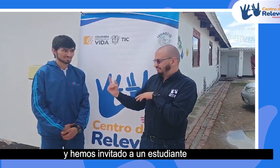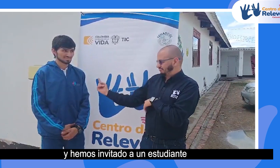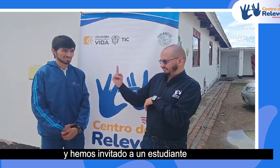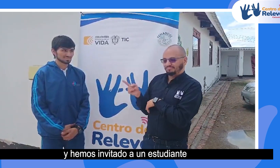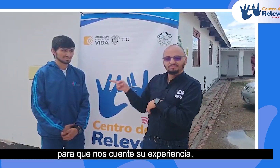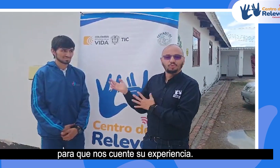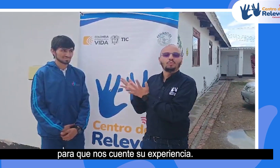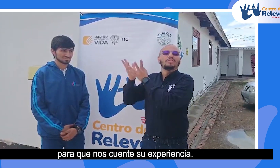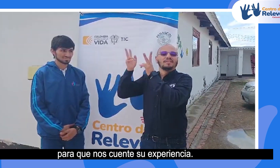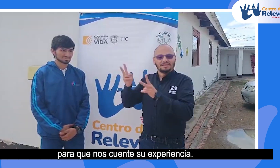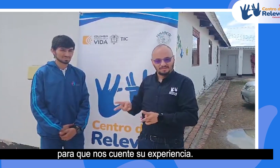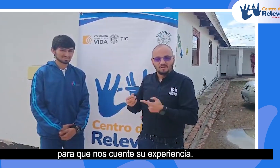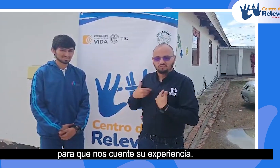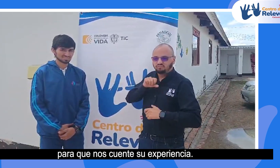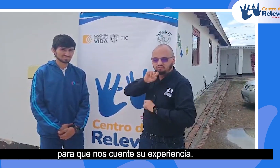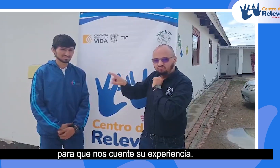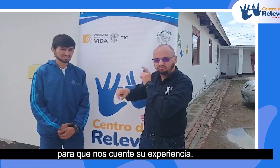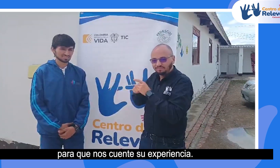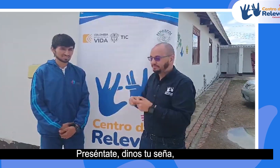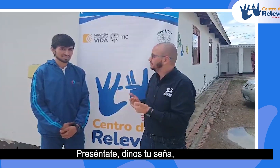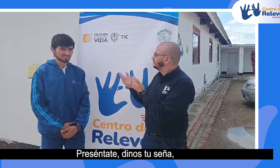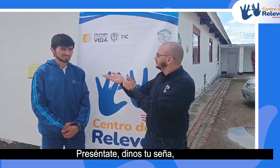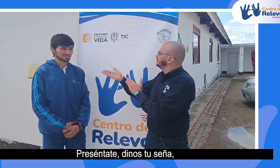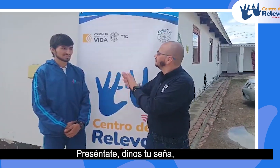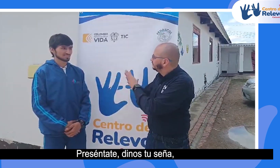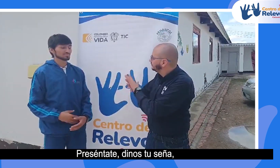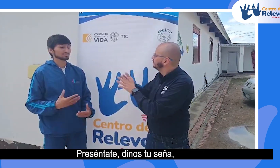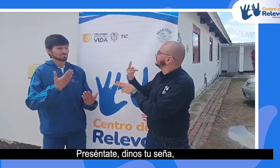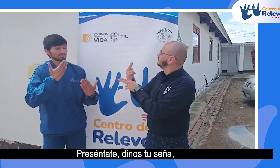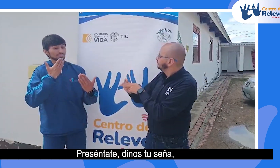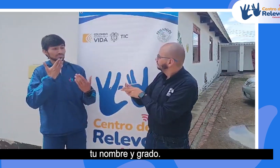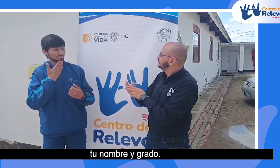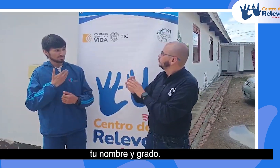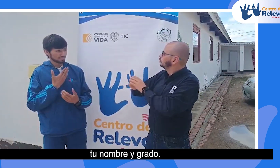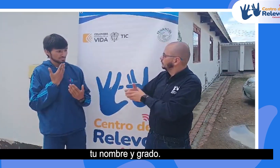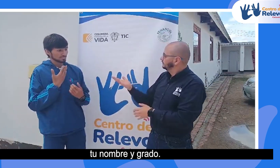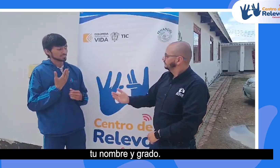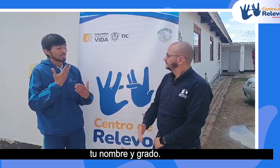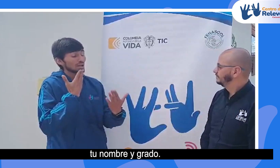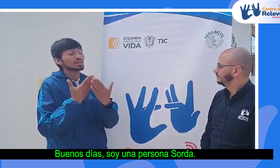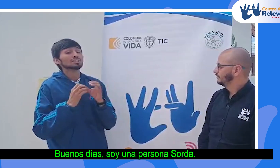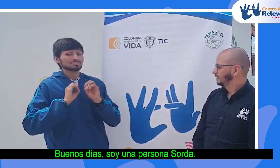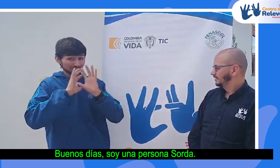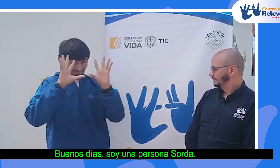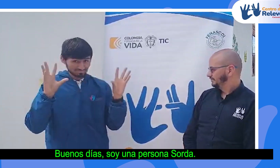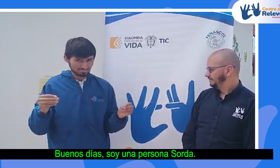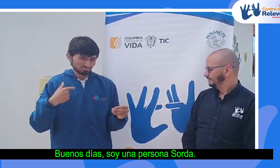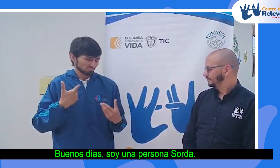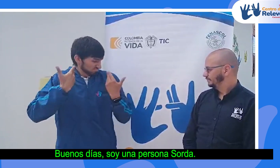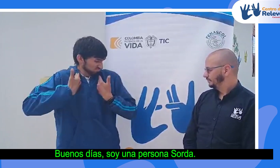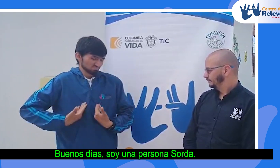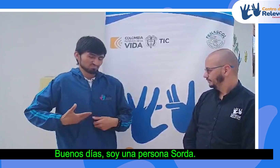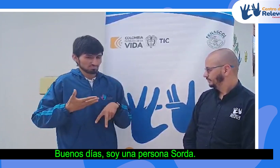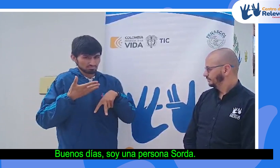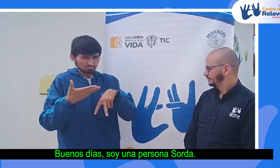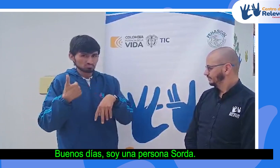estudiante para que nos cuente su experiencia, preséntate, dinos tu seña, tu nombre y grado. Buenos días, soy una persona